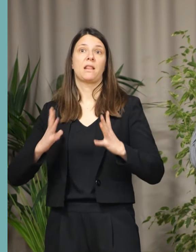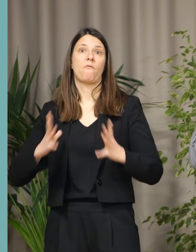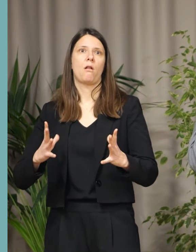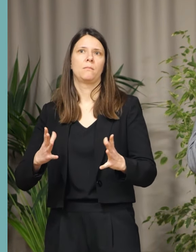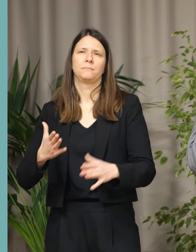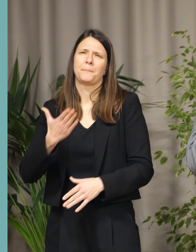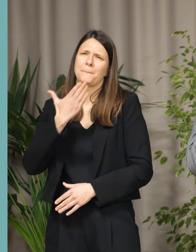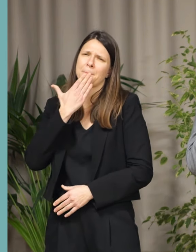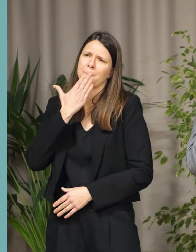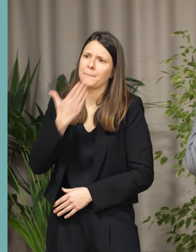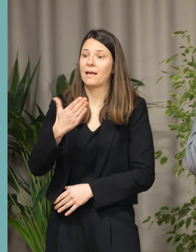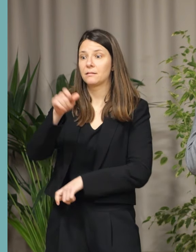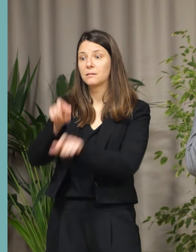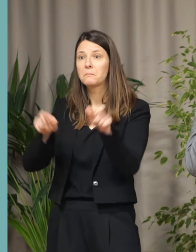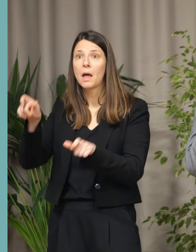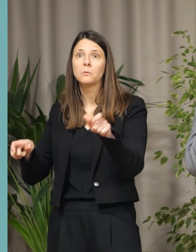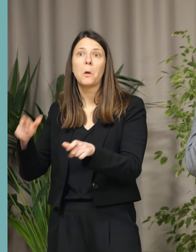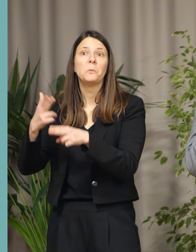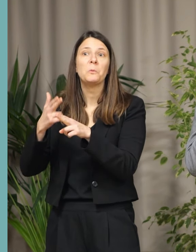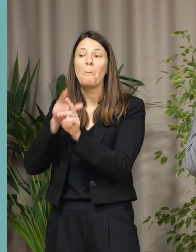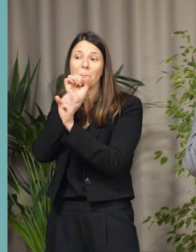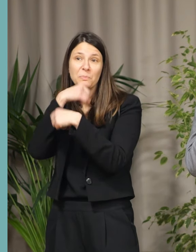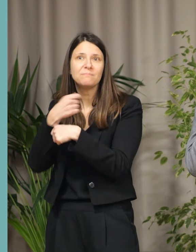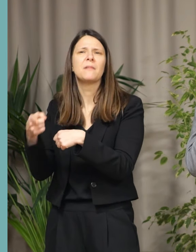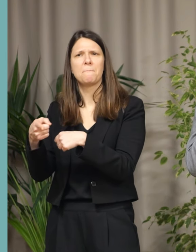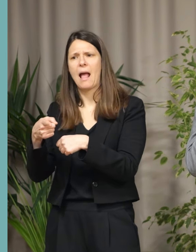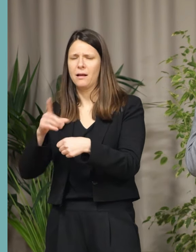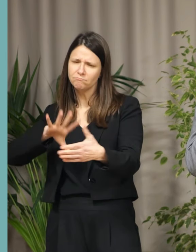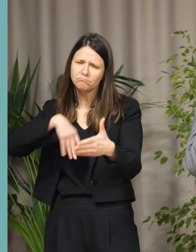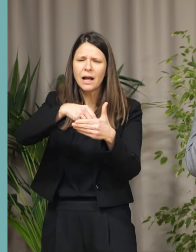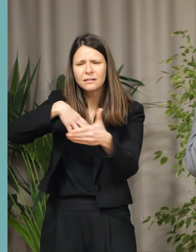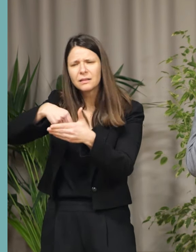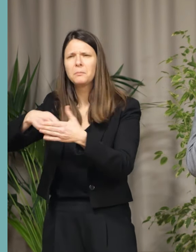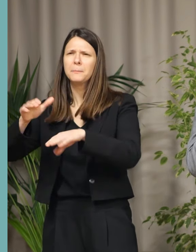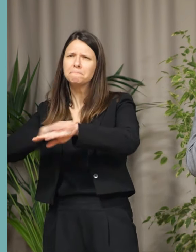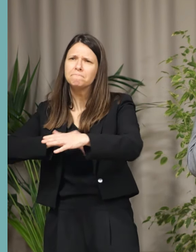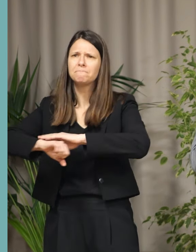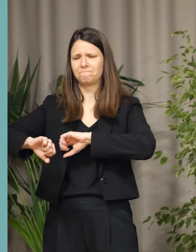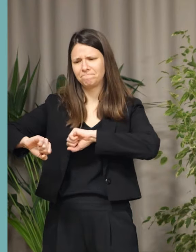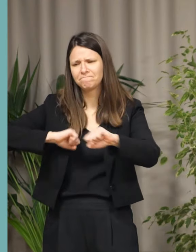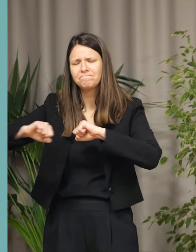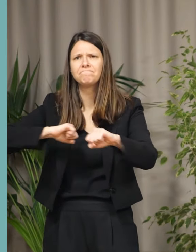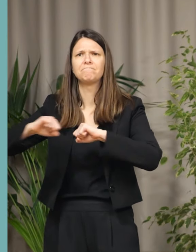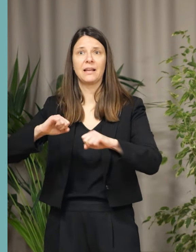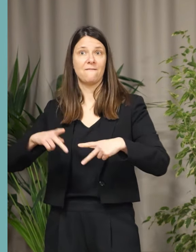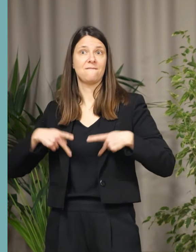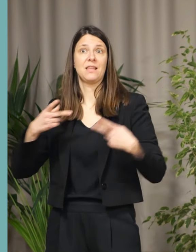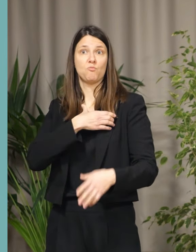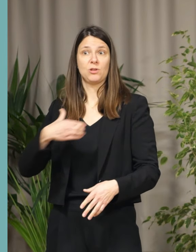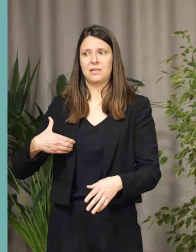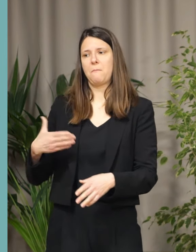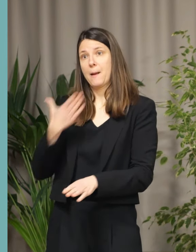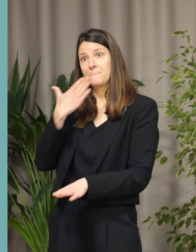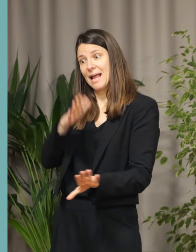grand merci à tous les anonymes qui s'investissent dans nos associations et notre vie municipale. La